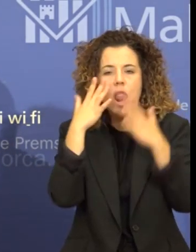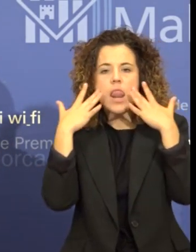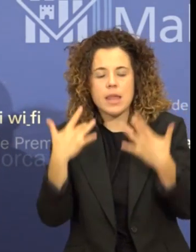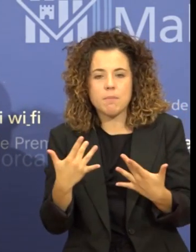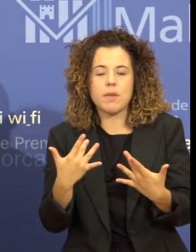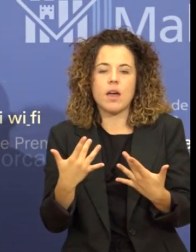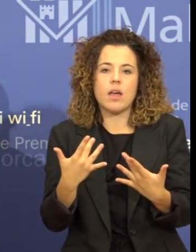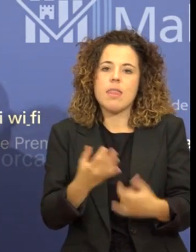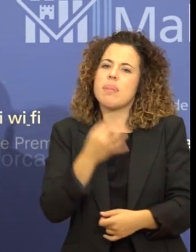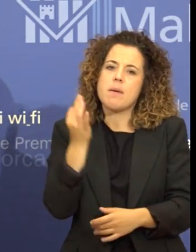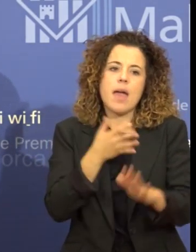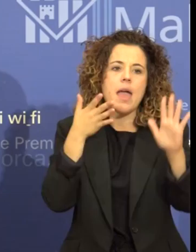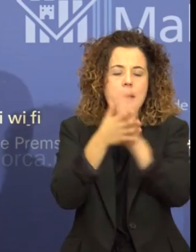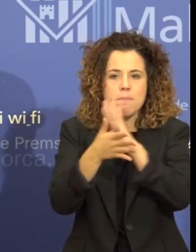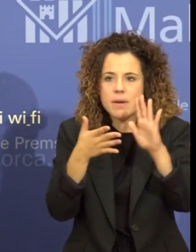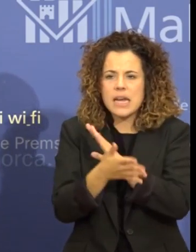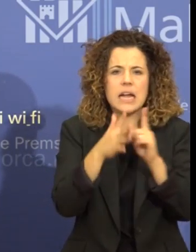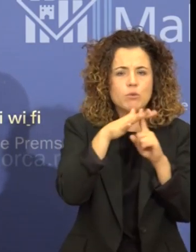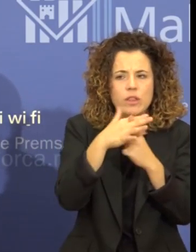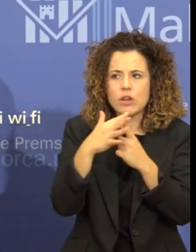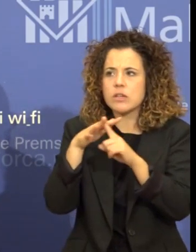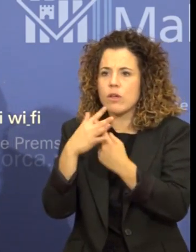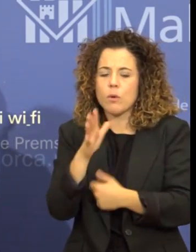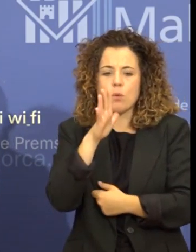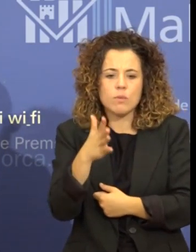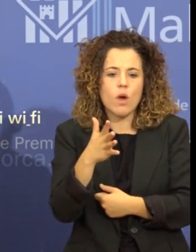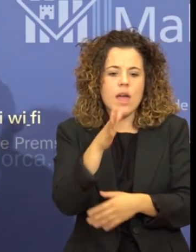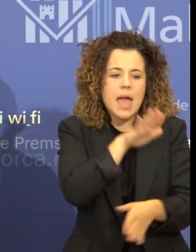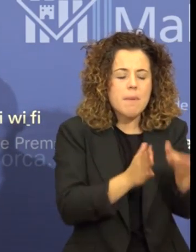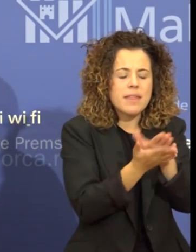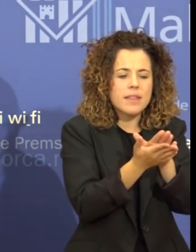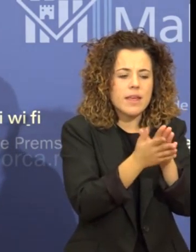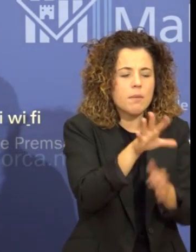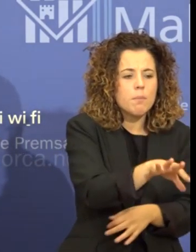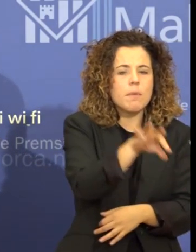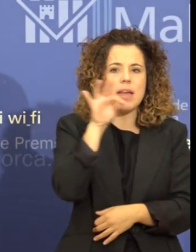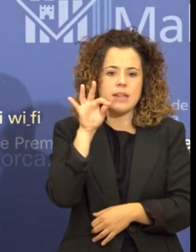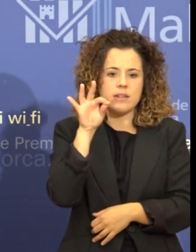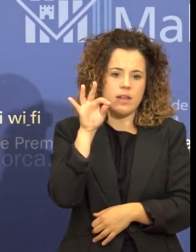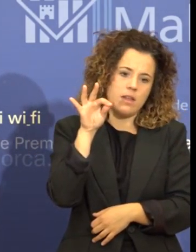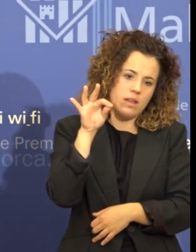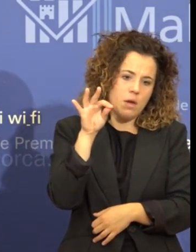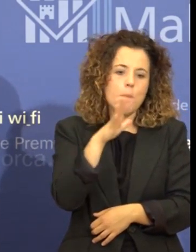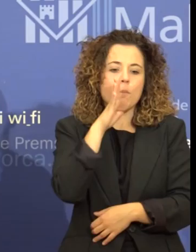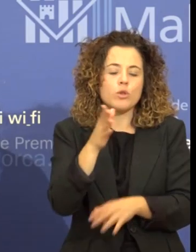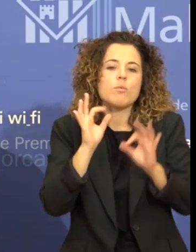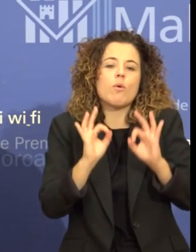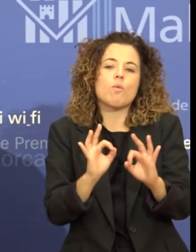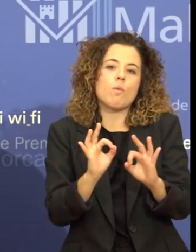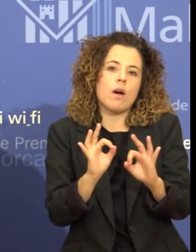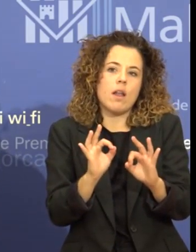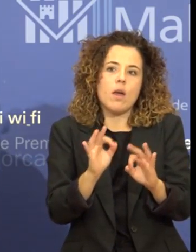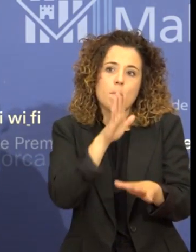de poder explicar en cada moment per què estem tramitant un expedient i no un altre dins tota aquesta gran quantitat que està